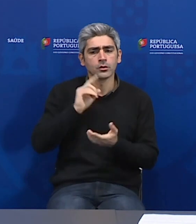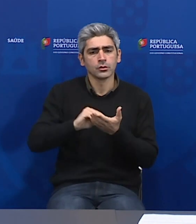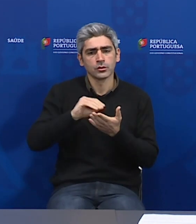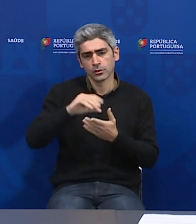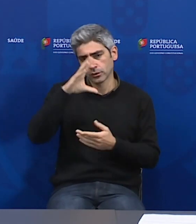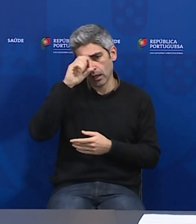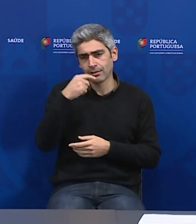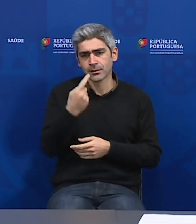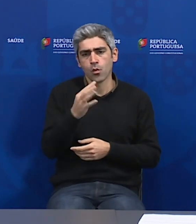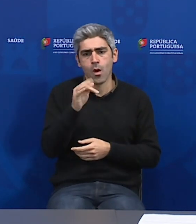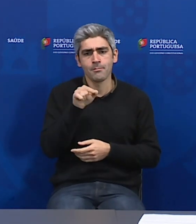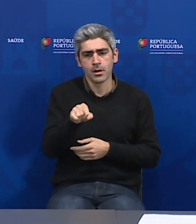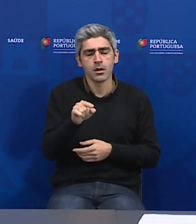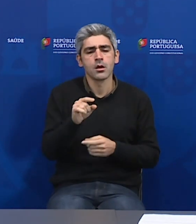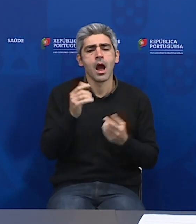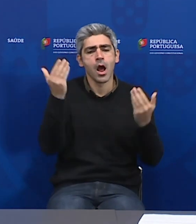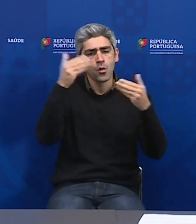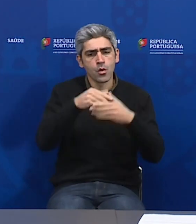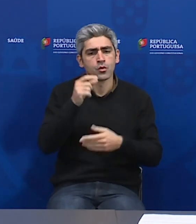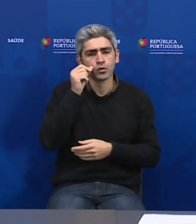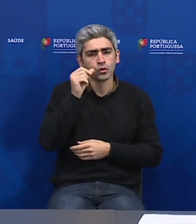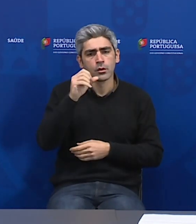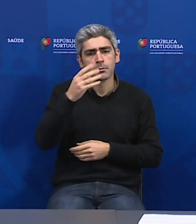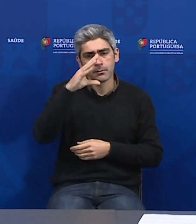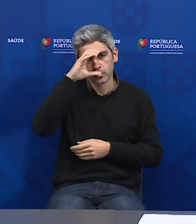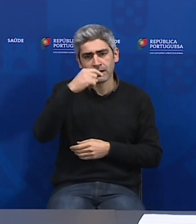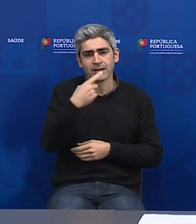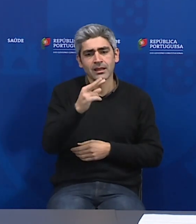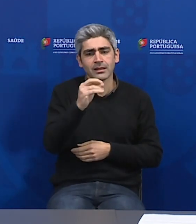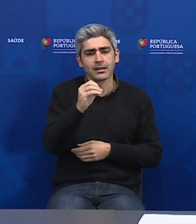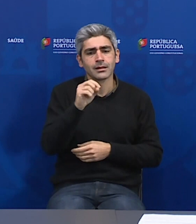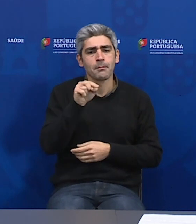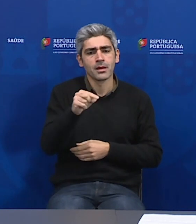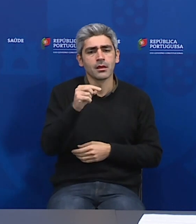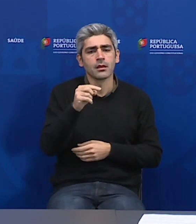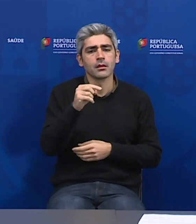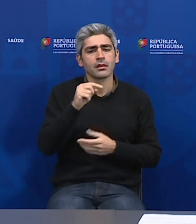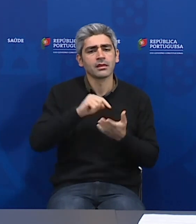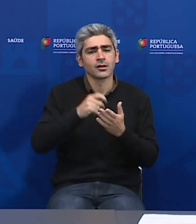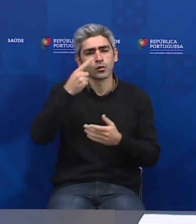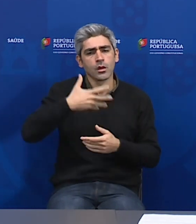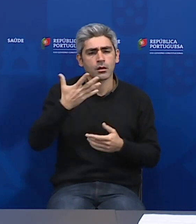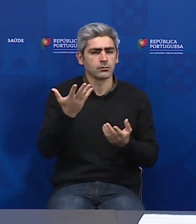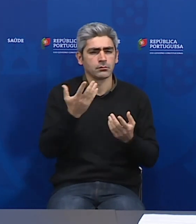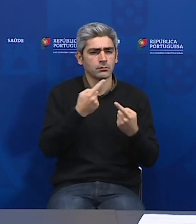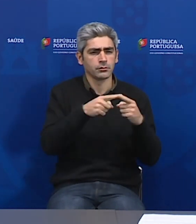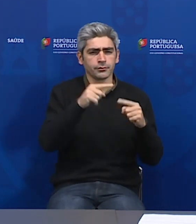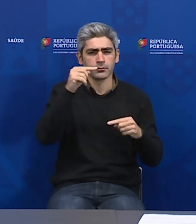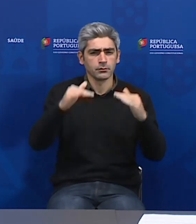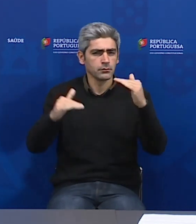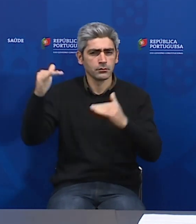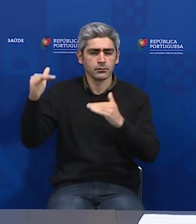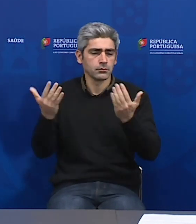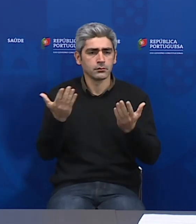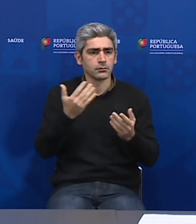4 mil testes por dia, à noite o Sr. Primeiro-Ministro disse 30 mil testes por dia e portanto é preciso olhar para os dados e ver com muita clareza que